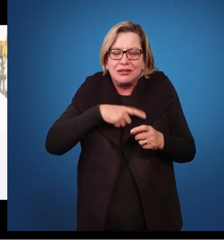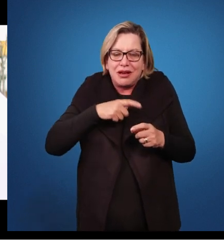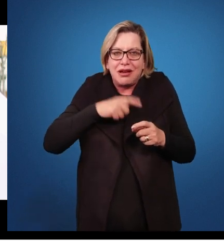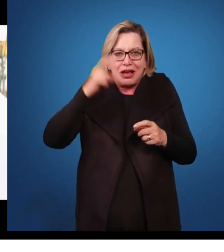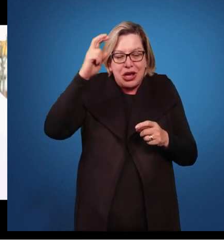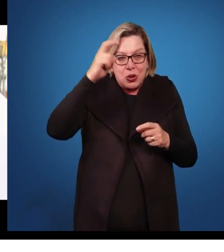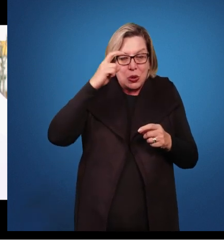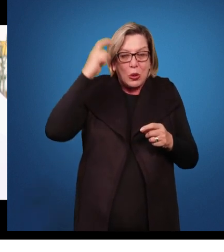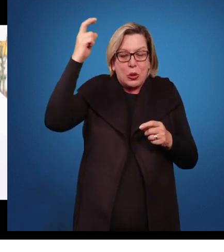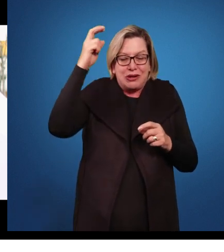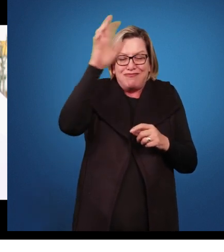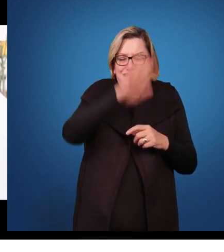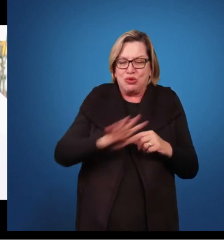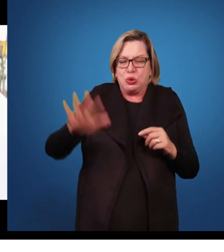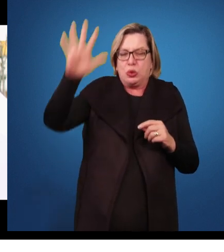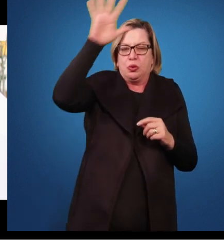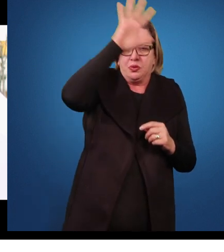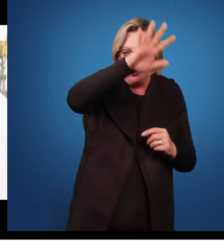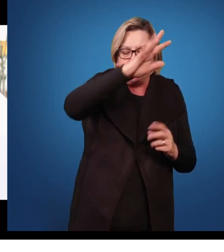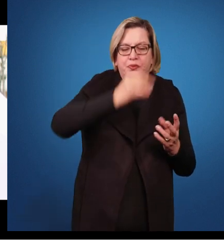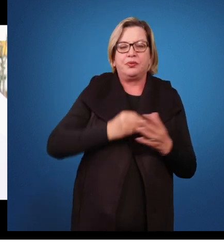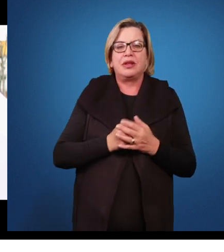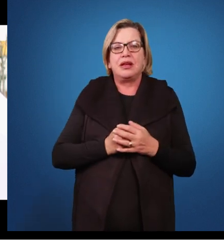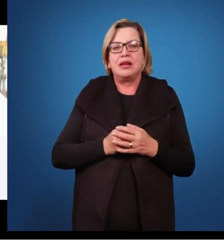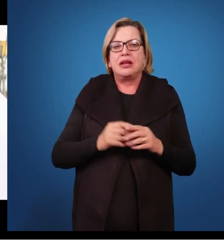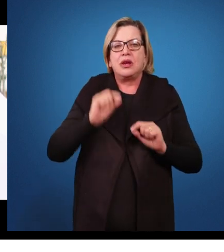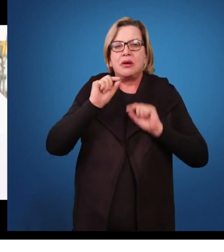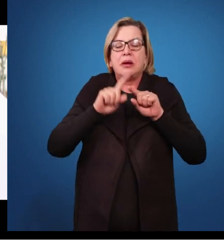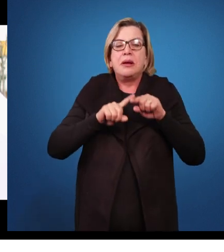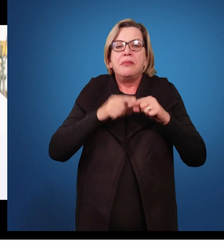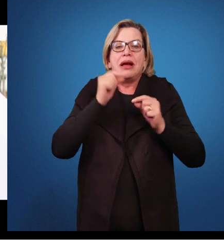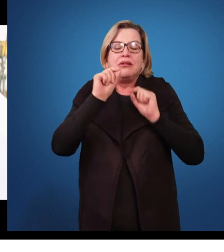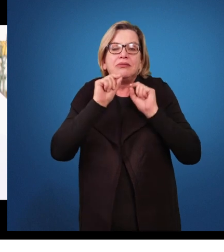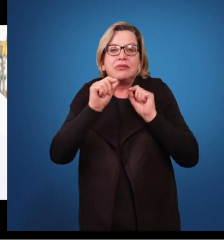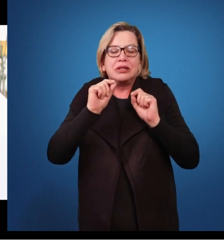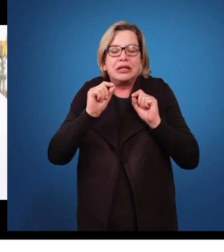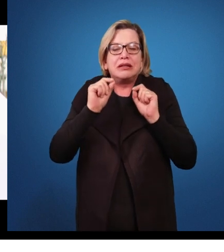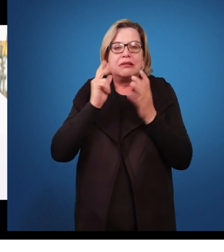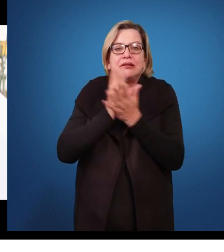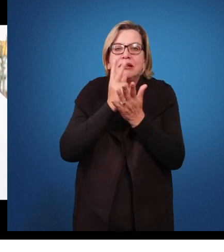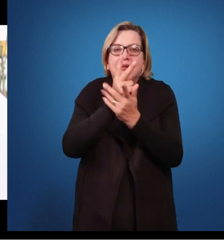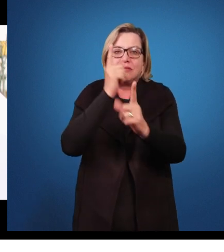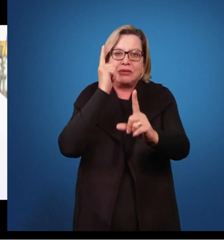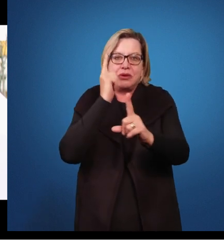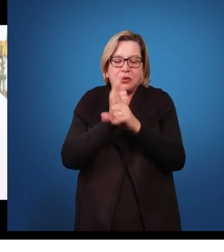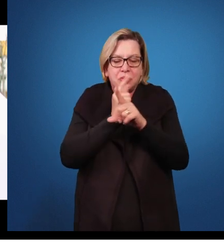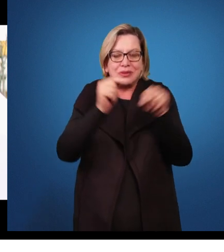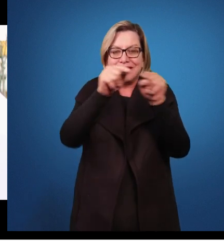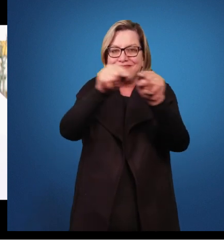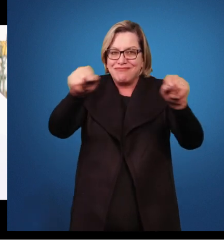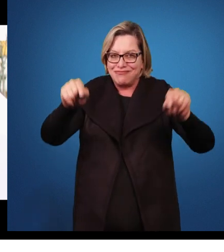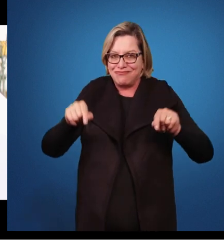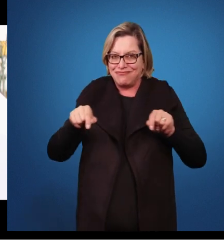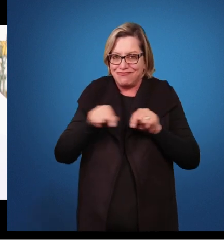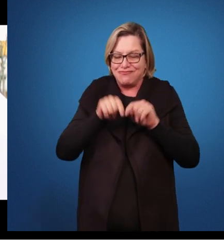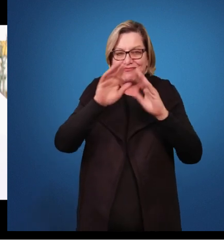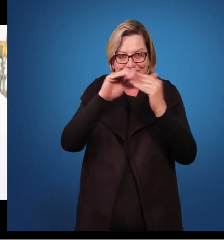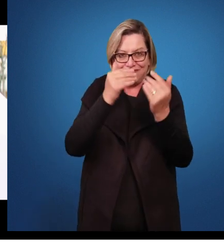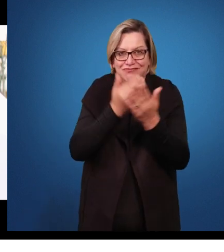identificadas dentro dessa superdotação. O que é mais comum encontrarmos na sala de aula, a estatística nos diz que temos entre